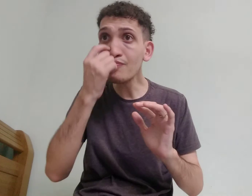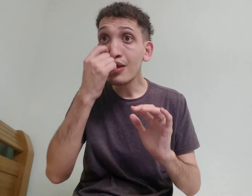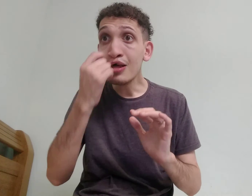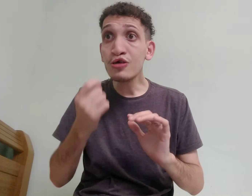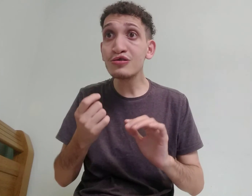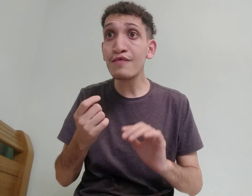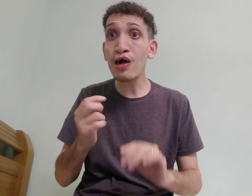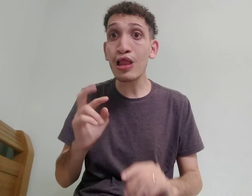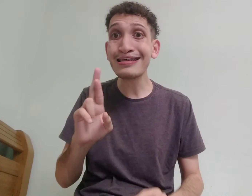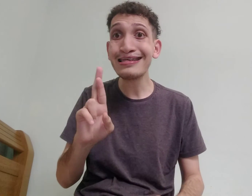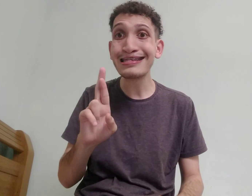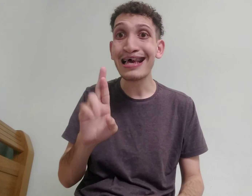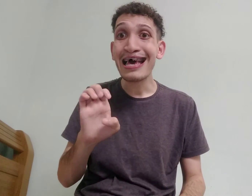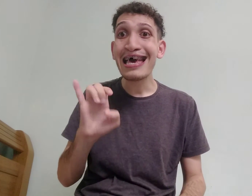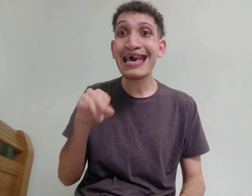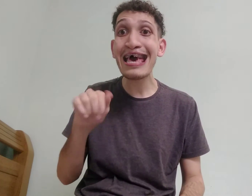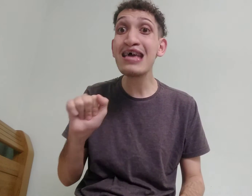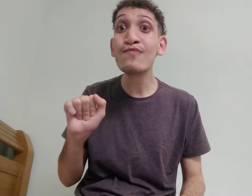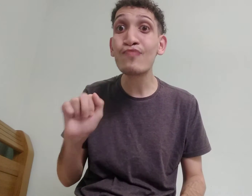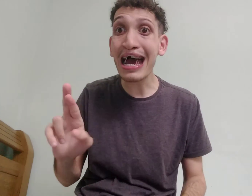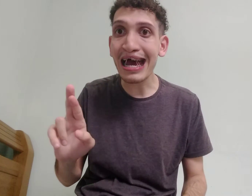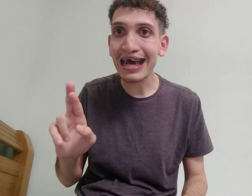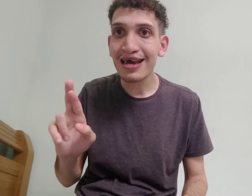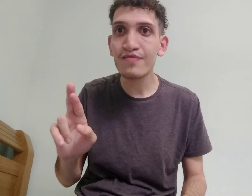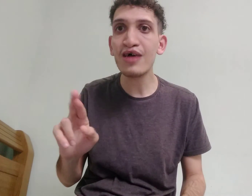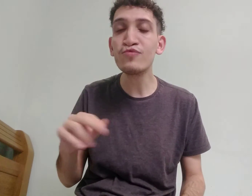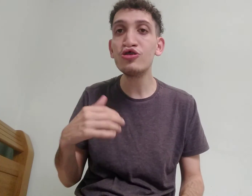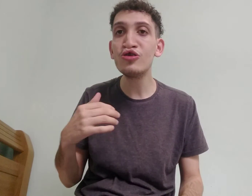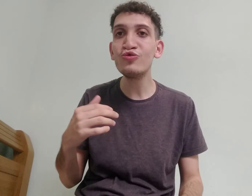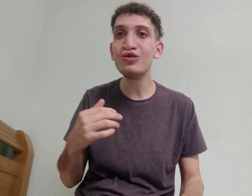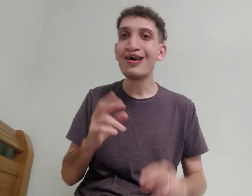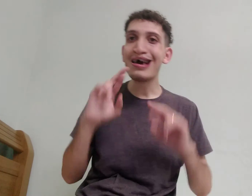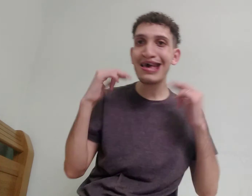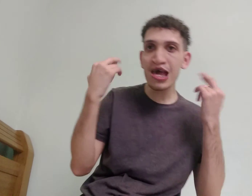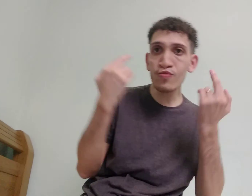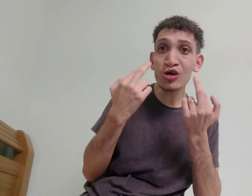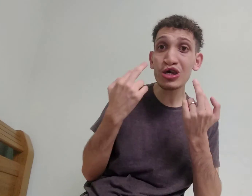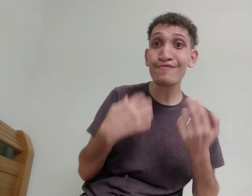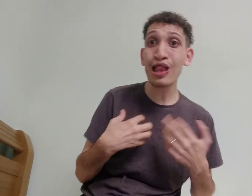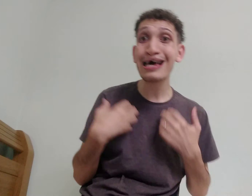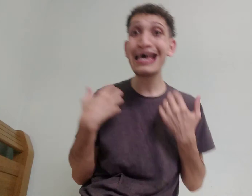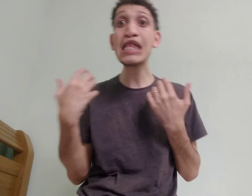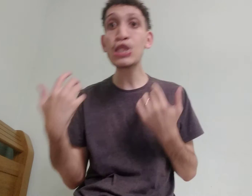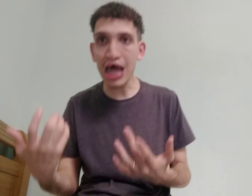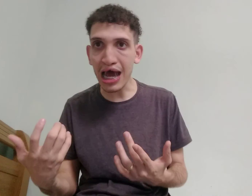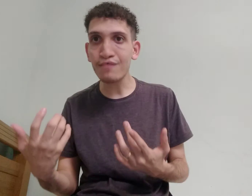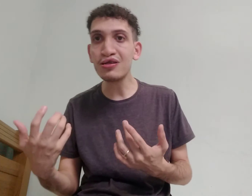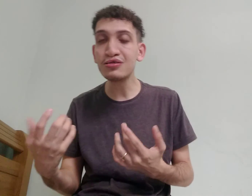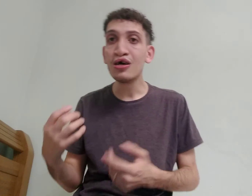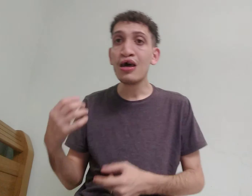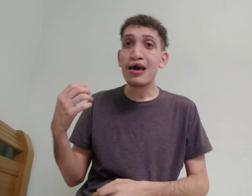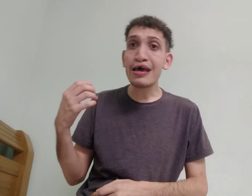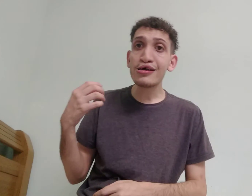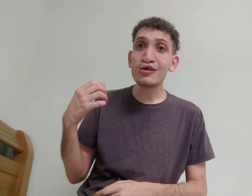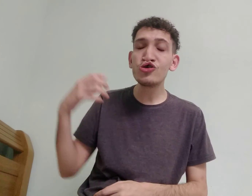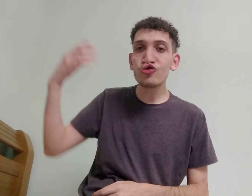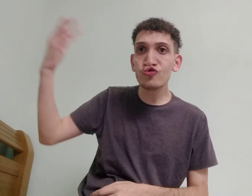Então, quero falar assim, reinar, né, no sentido, reino, eu quero falar reinar, assim, Jesus